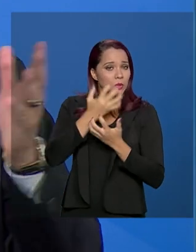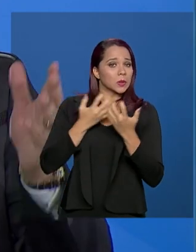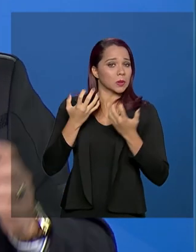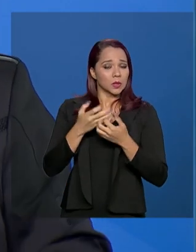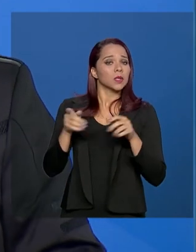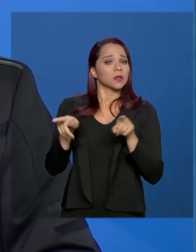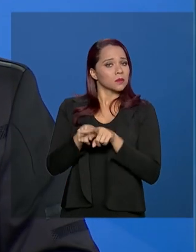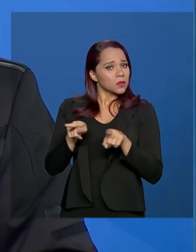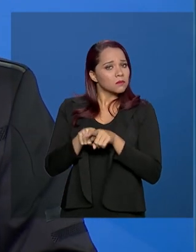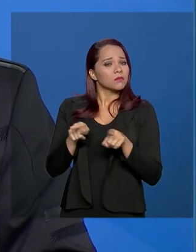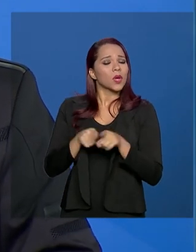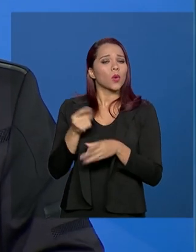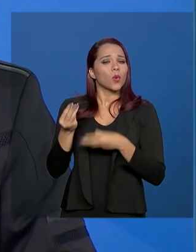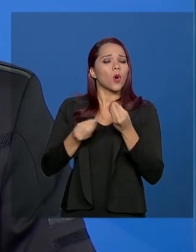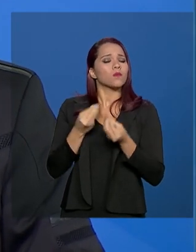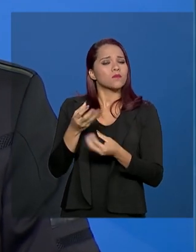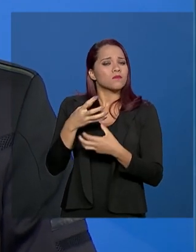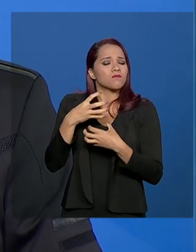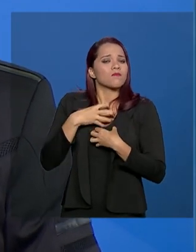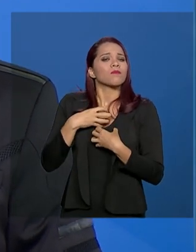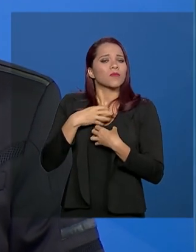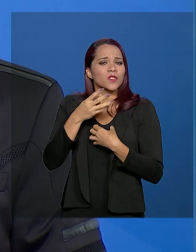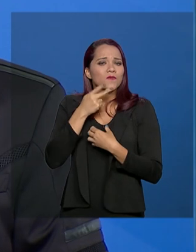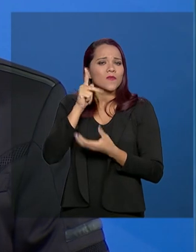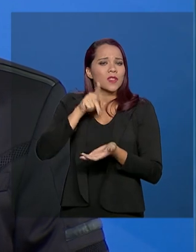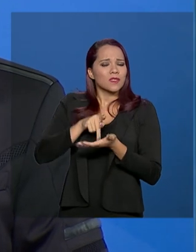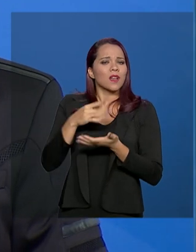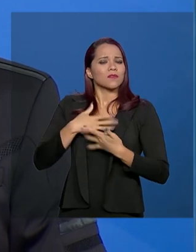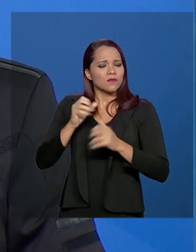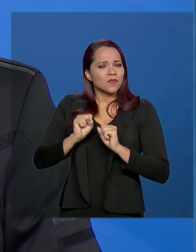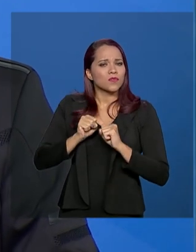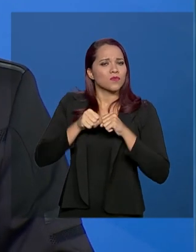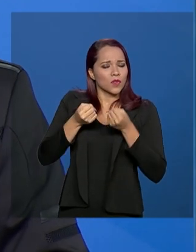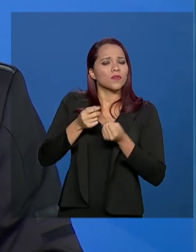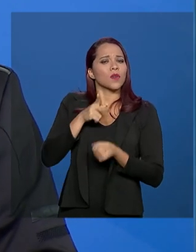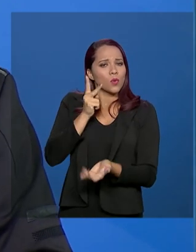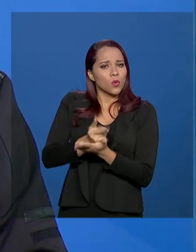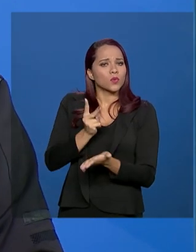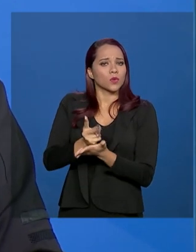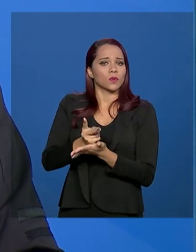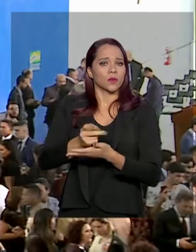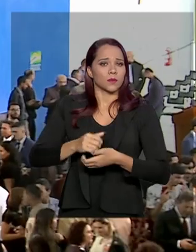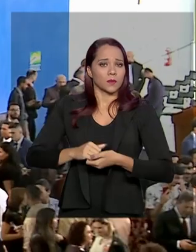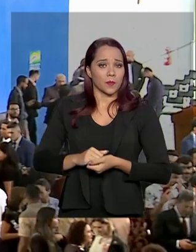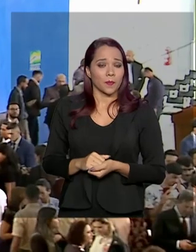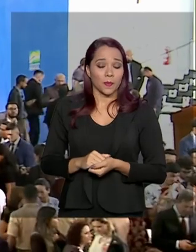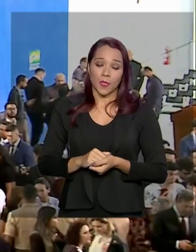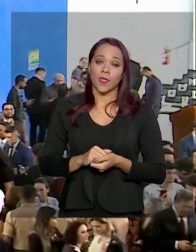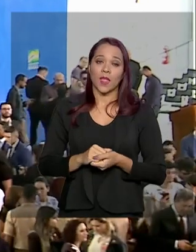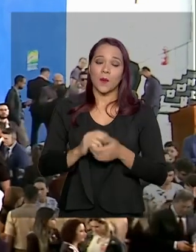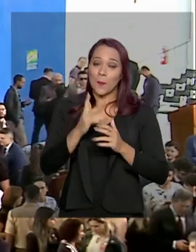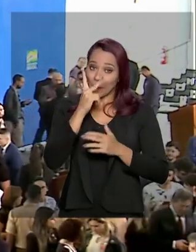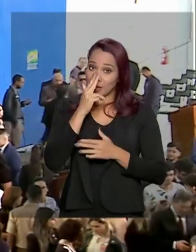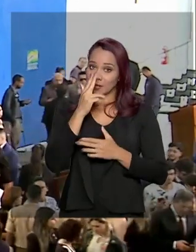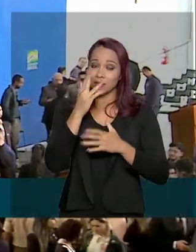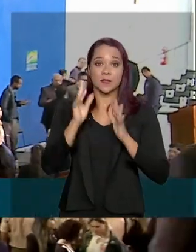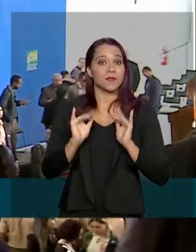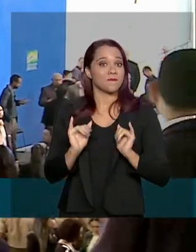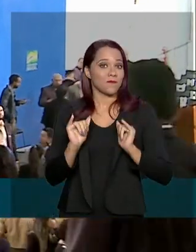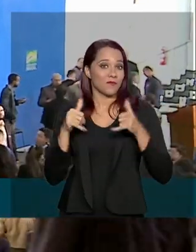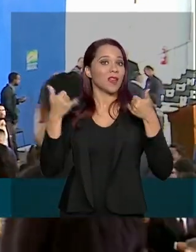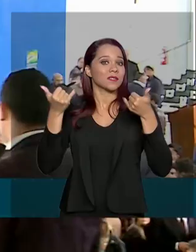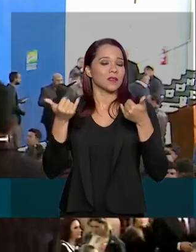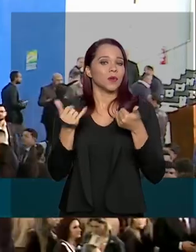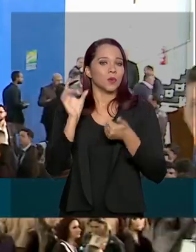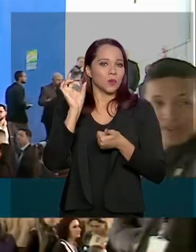aqui verdadeiramente levantando essa bandeira e vamos continuar assim levantando essa bandeira. O clima era de festa, mas os